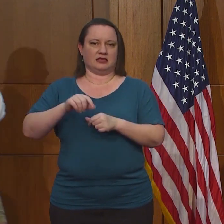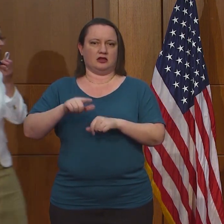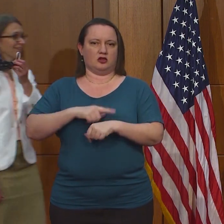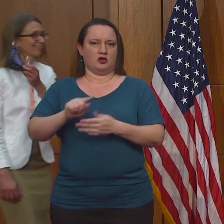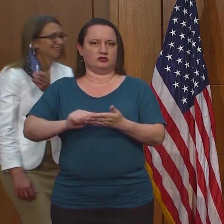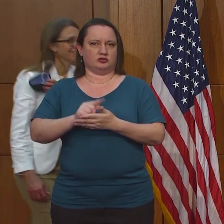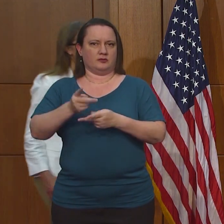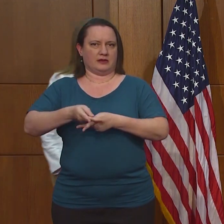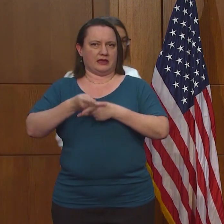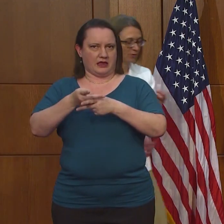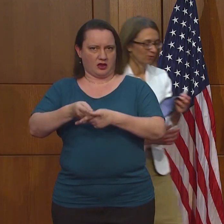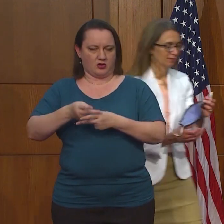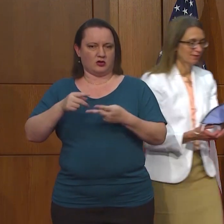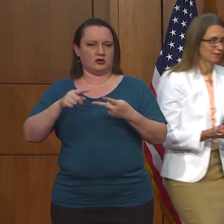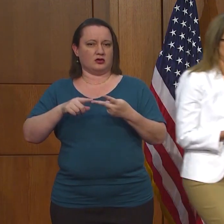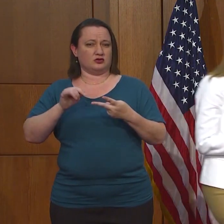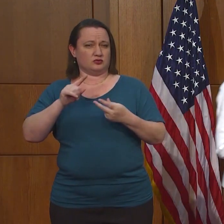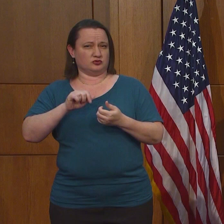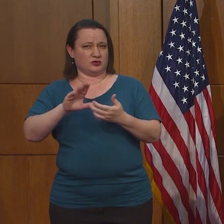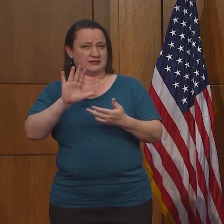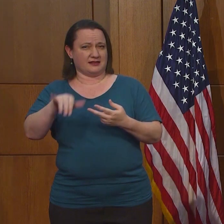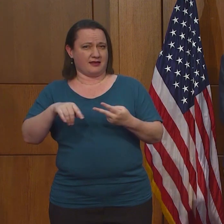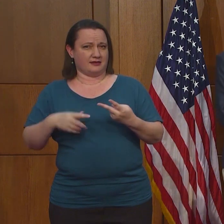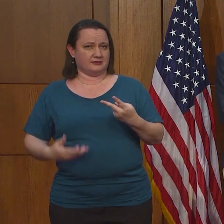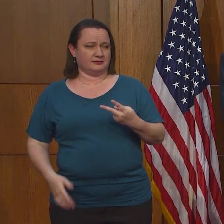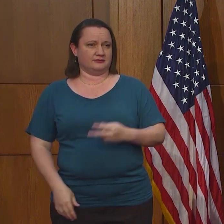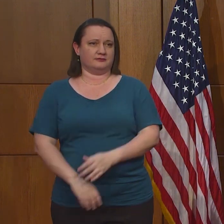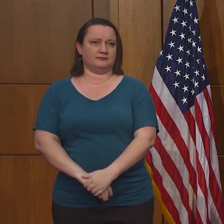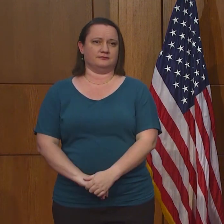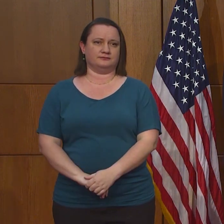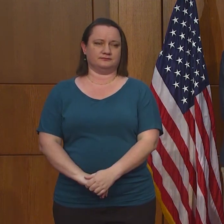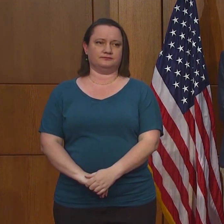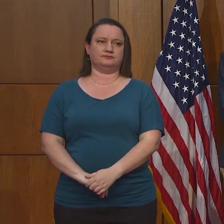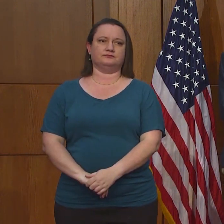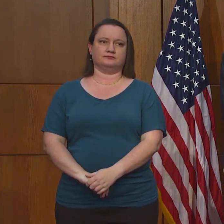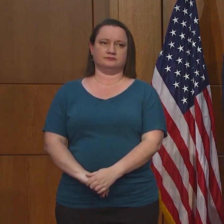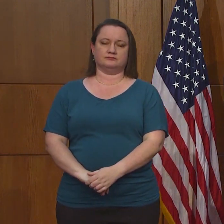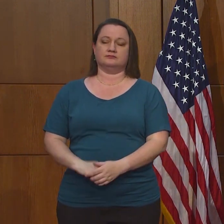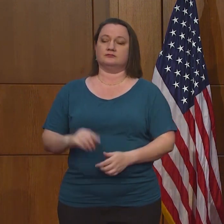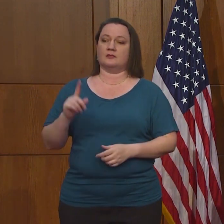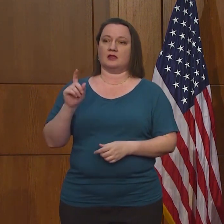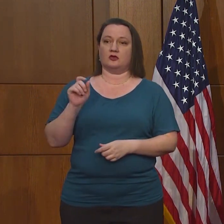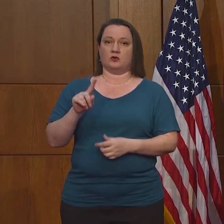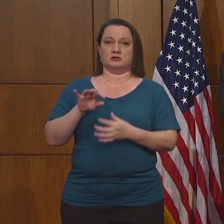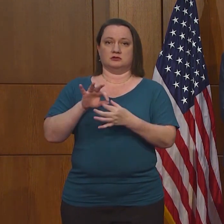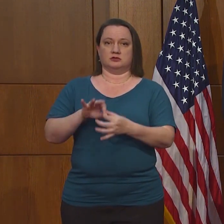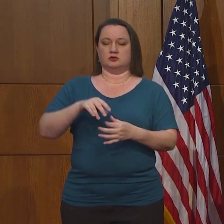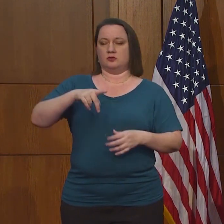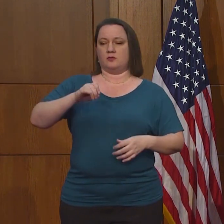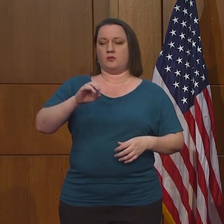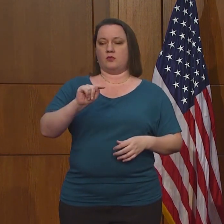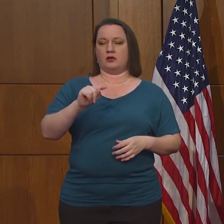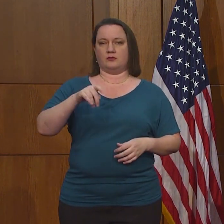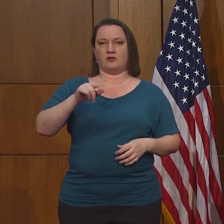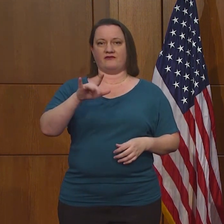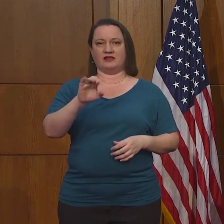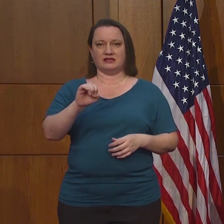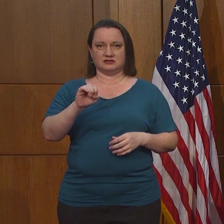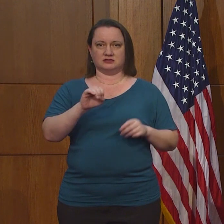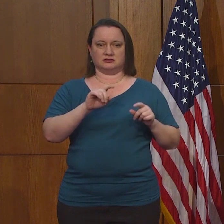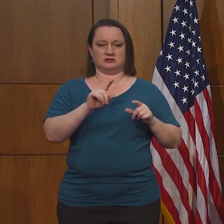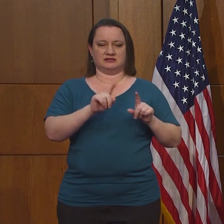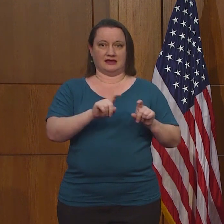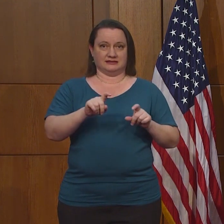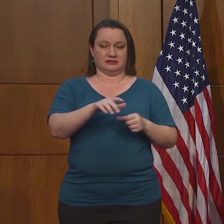La doctora Folano nos va a responder. Las preguntas son de las encuestas de puntos de prevalencia y